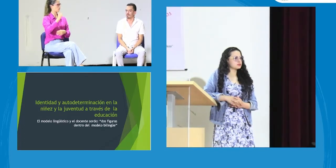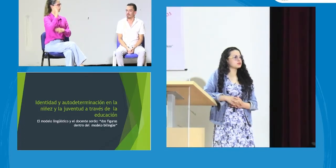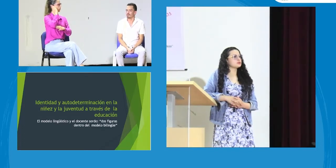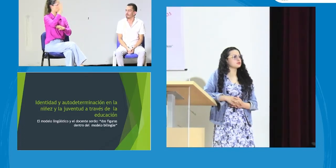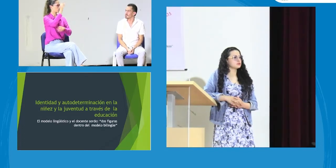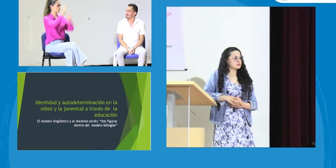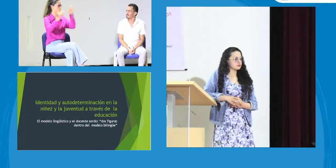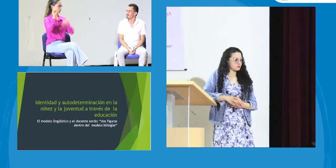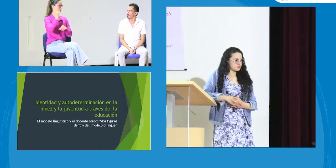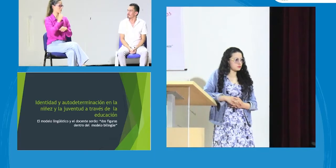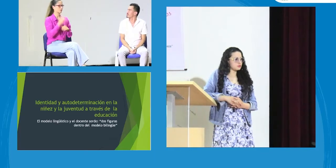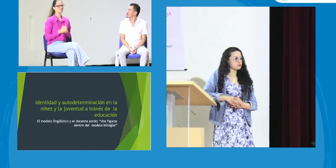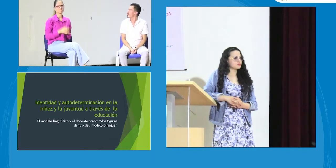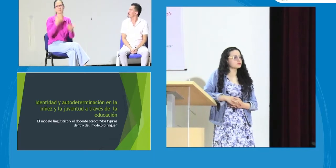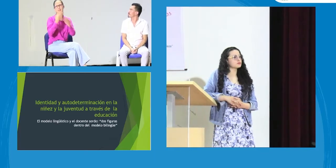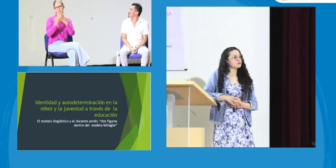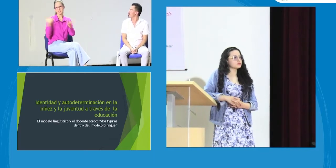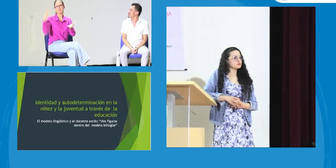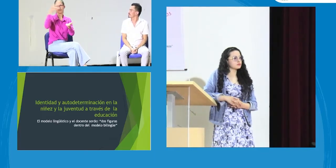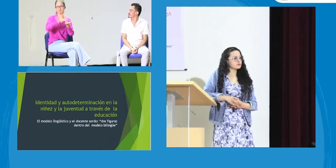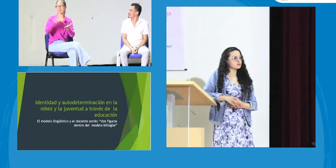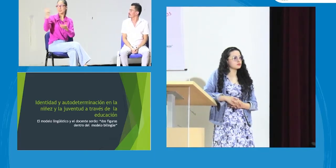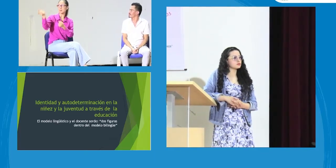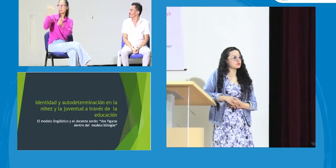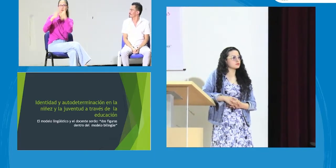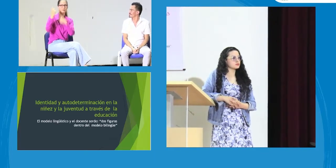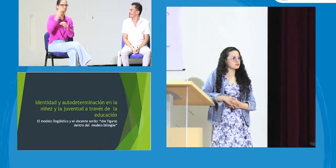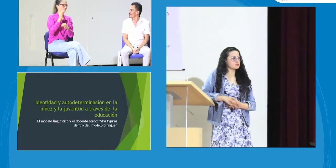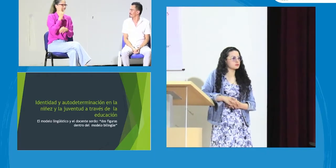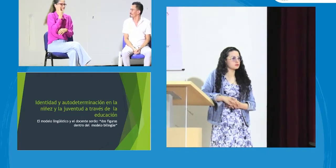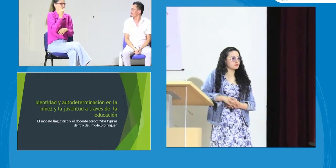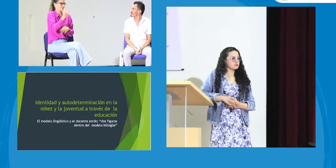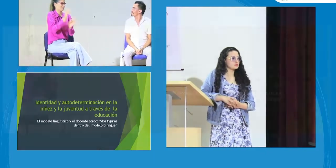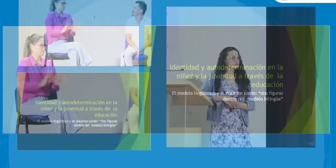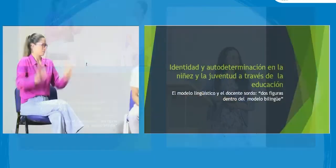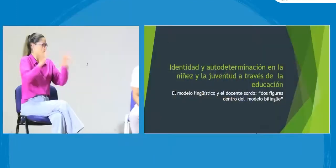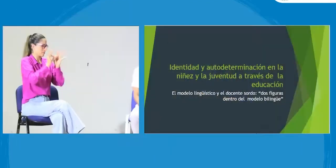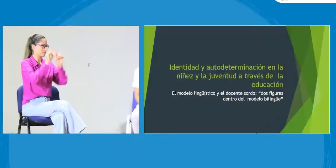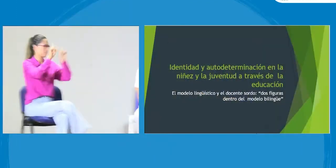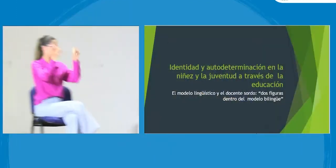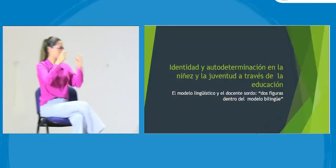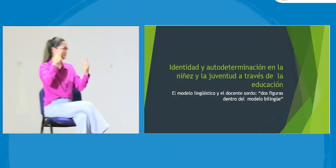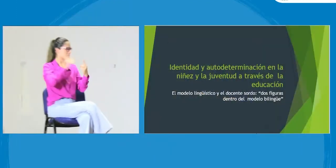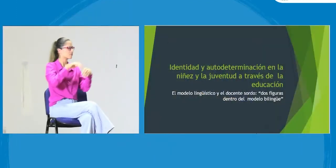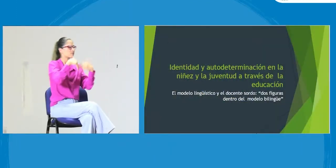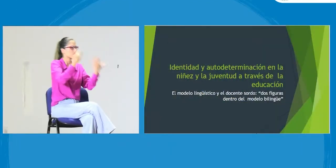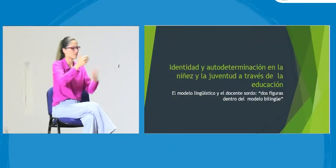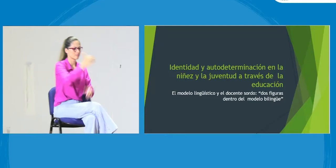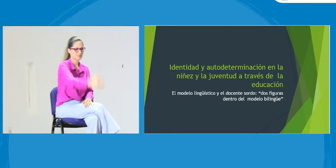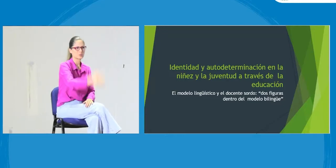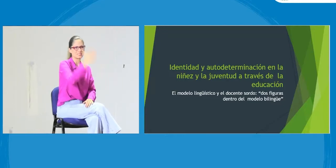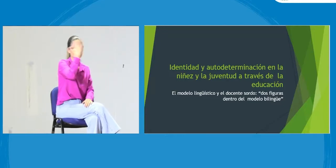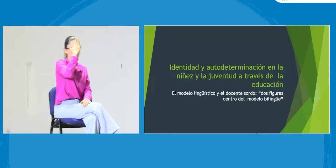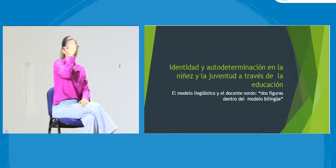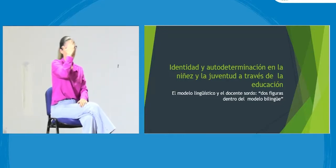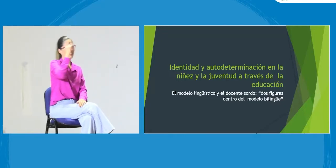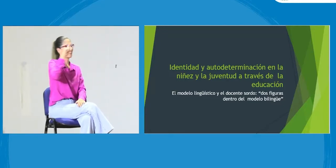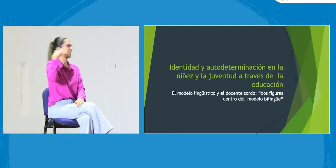la prioridad de nosotros, fortalecerlos para que se conviertan en líderes sordos. Y estas preguntas son muy interesantes.